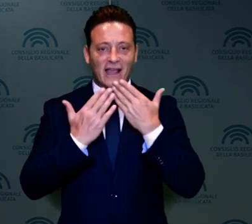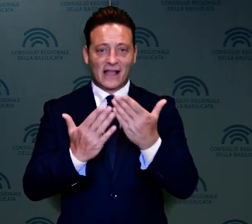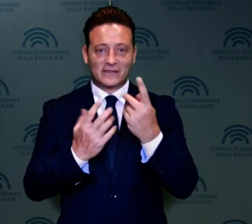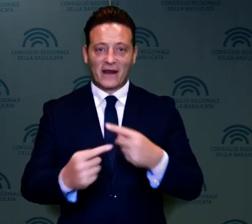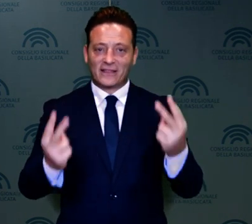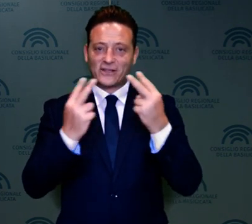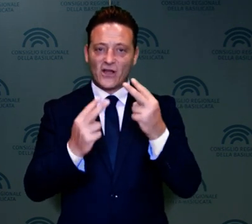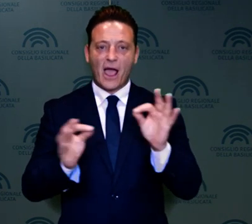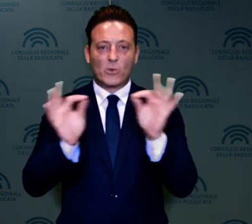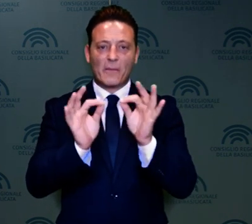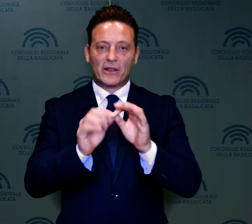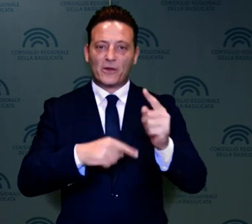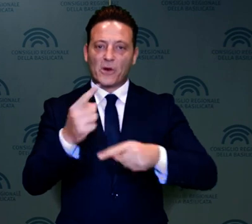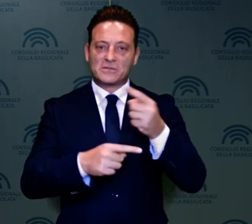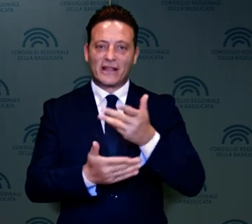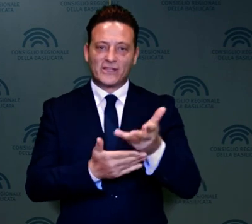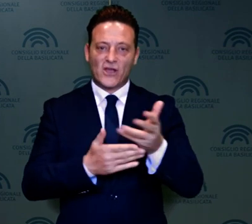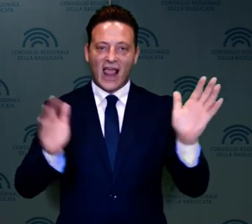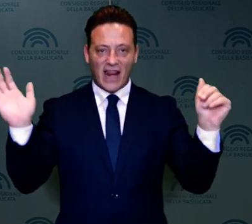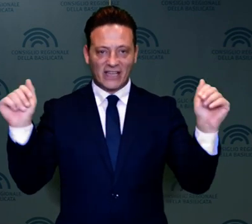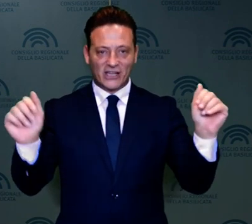prestata, l'appuntamento è per la prossima edizione.